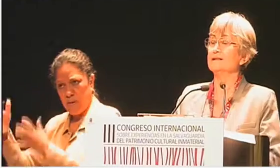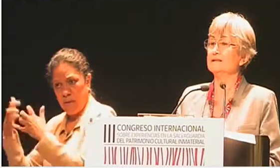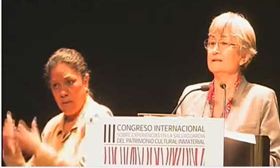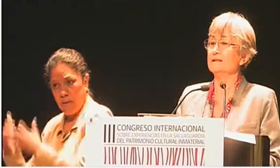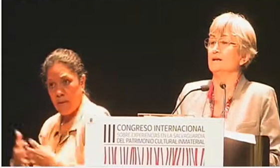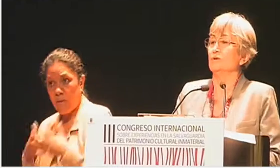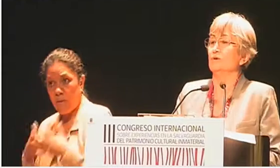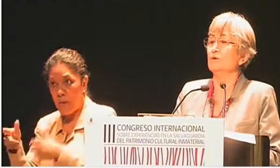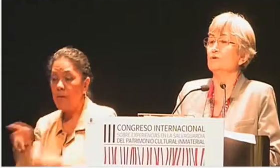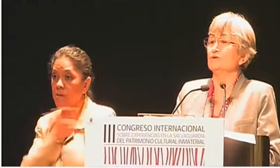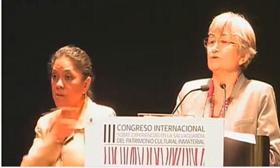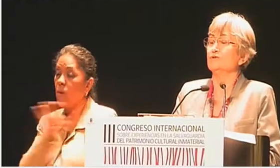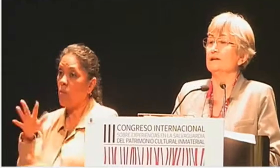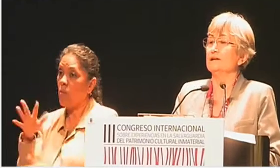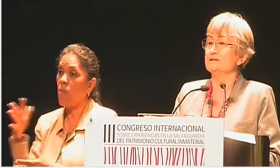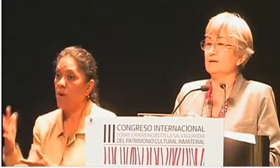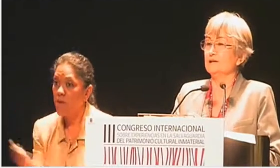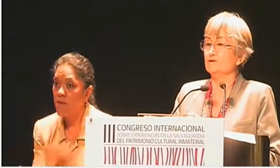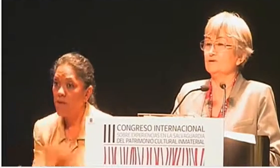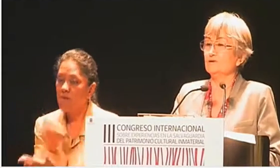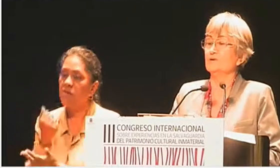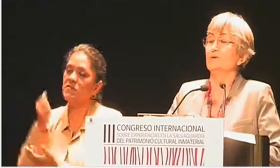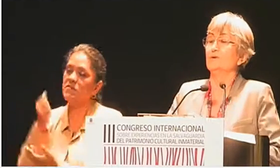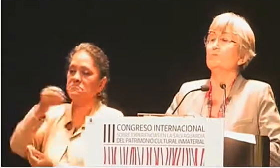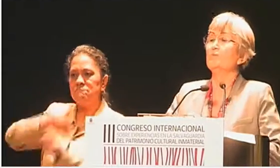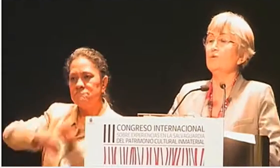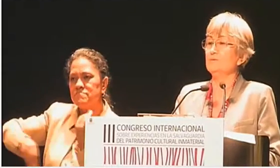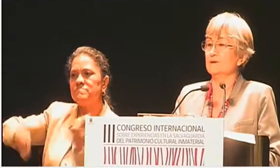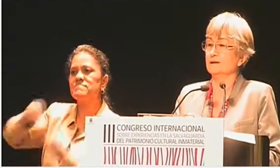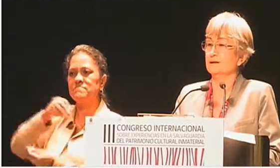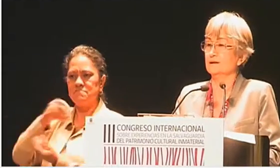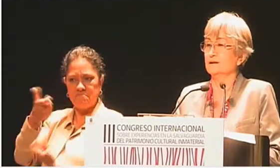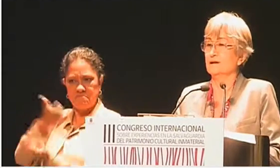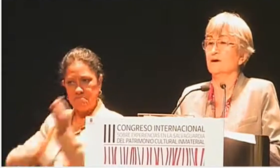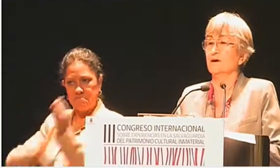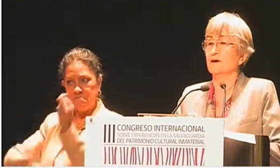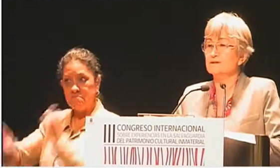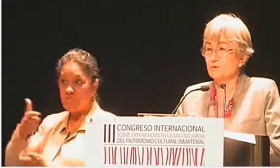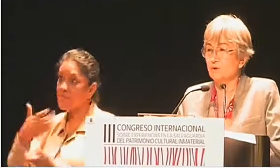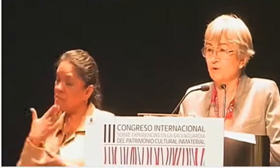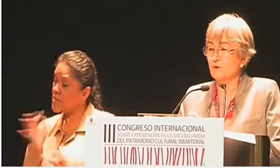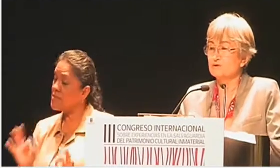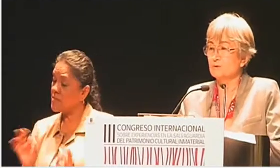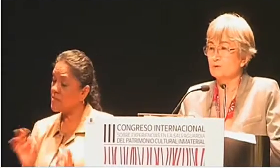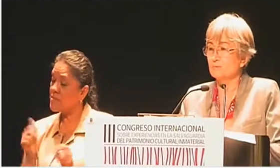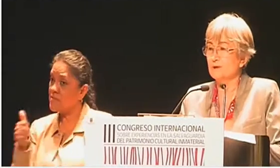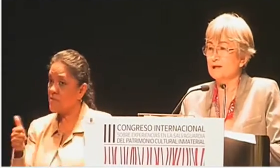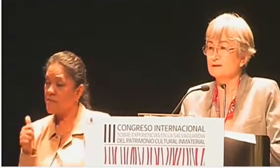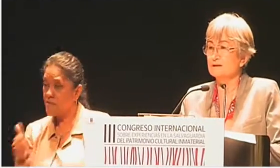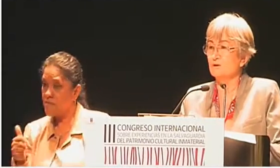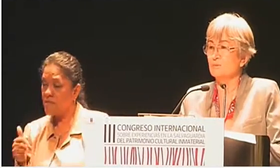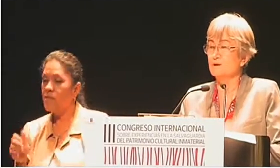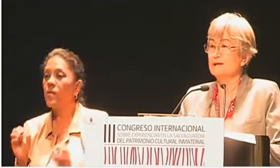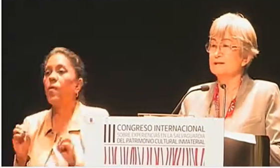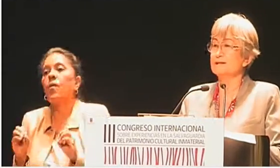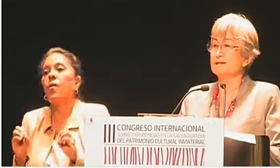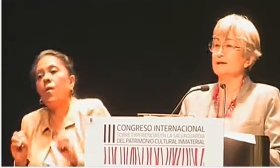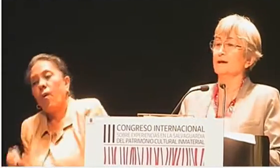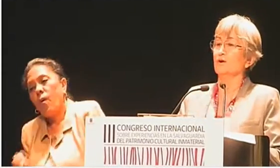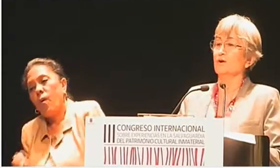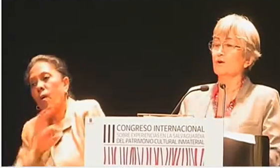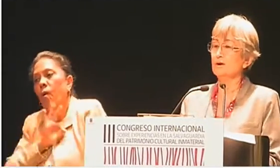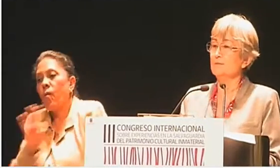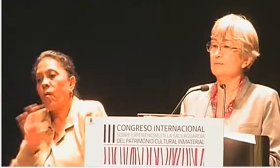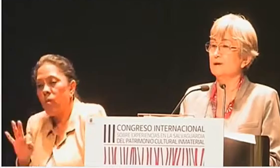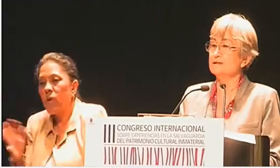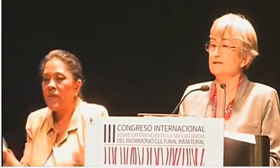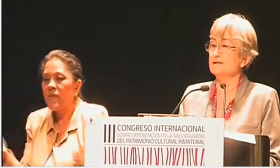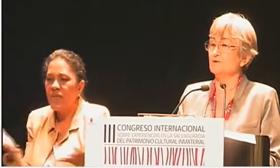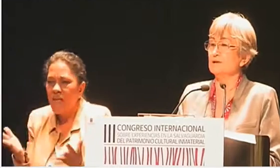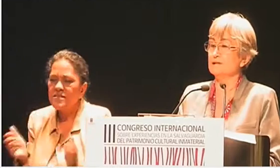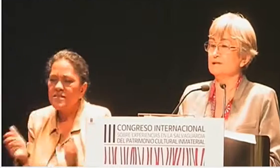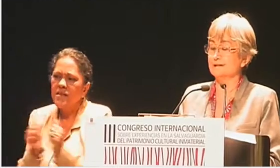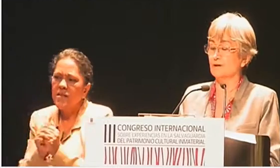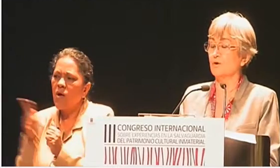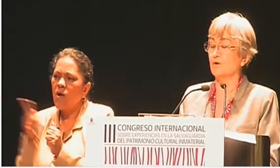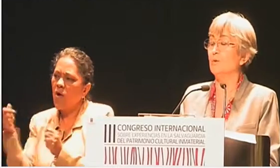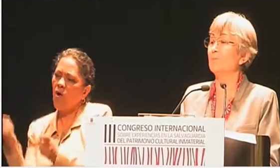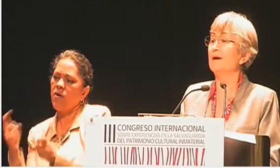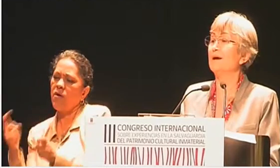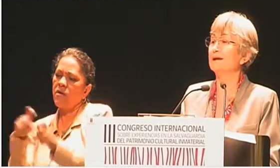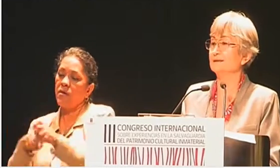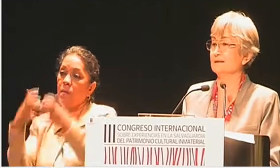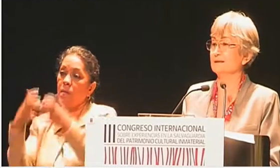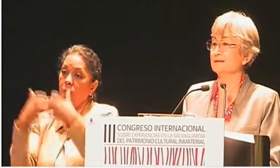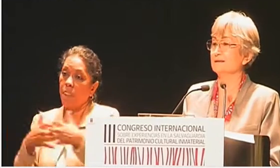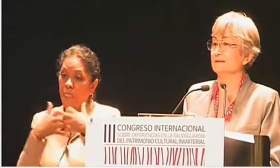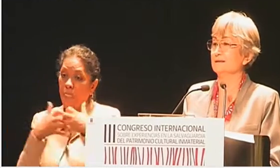logran así un autofinanciamiento muy bien. O lo pueden hacer con empresas con las que